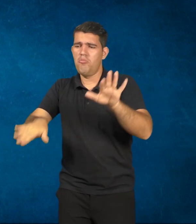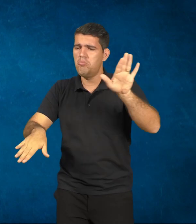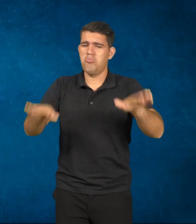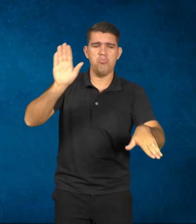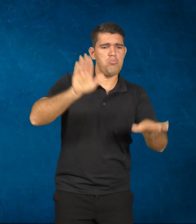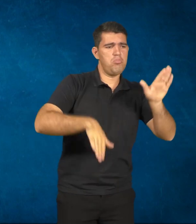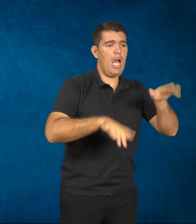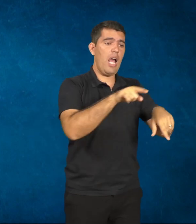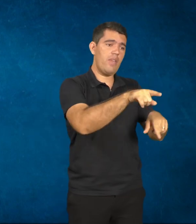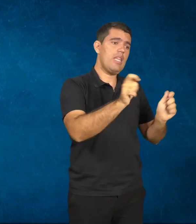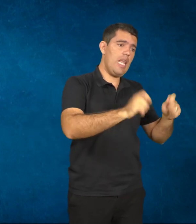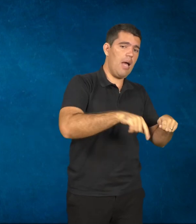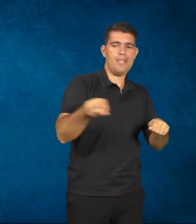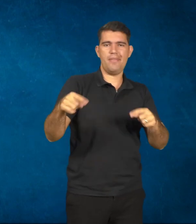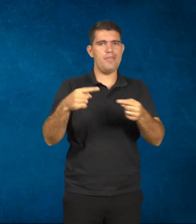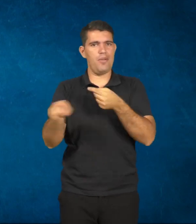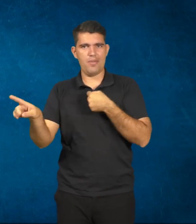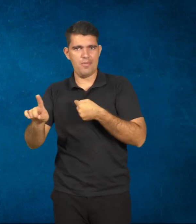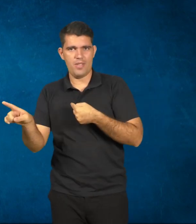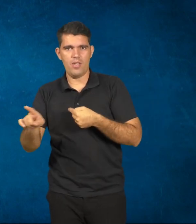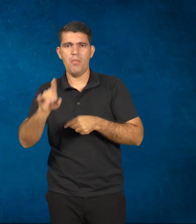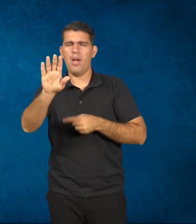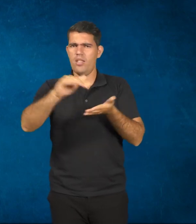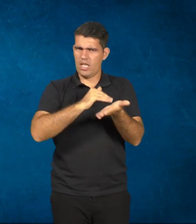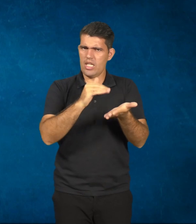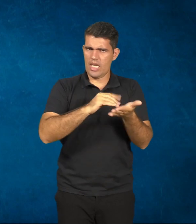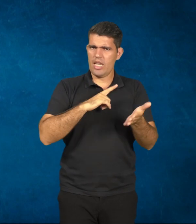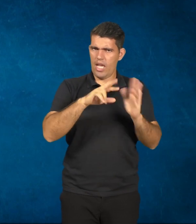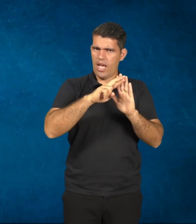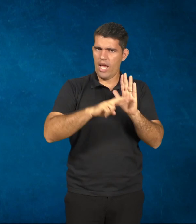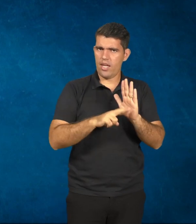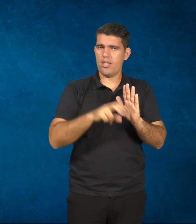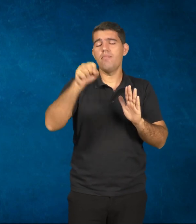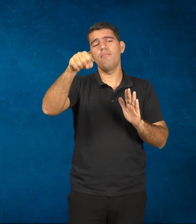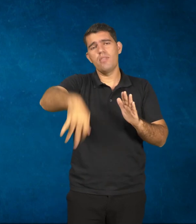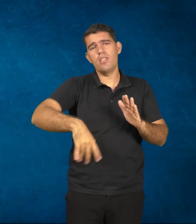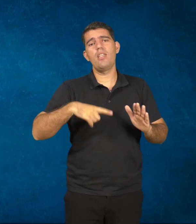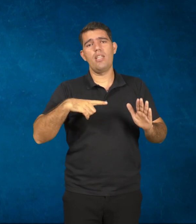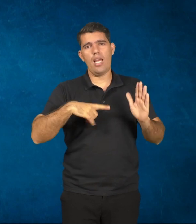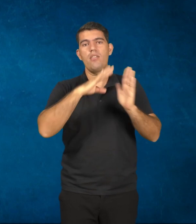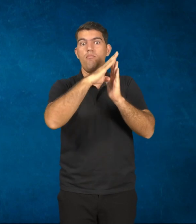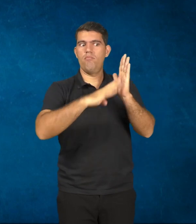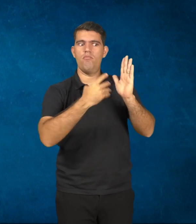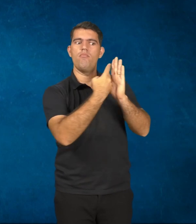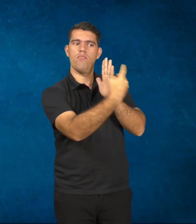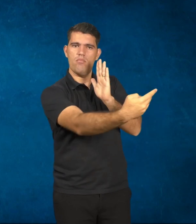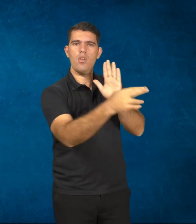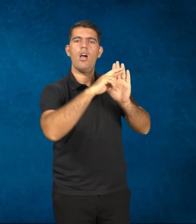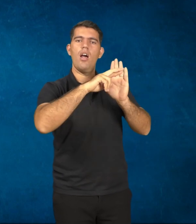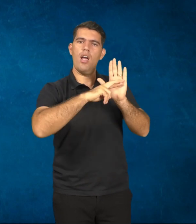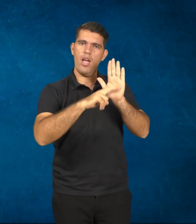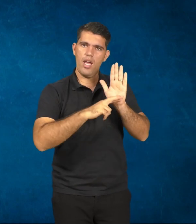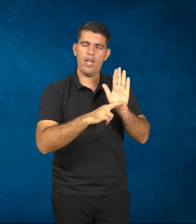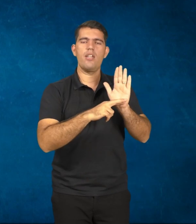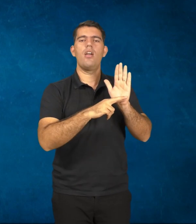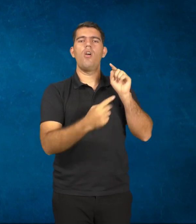funcionar Mas a secretaria dá uma norma? Claro, você tem que ter um currículo com diretrizes, com princípios claros, com